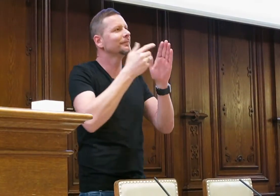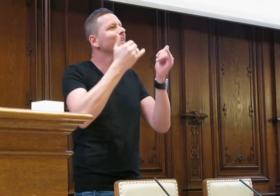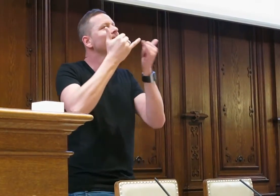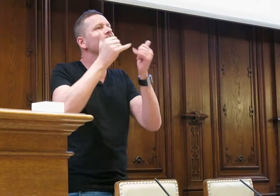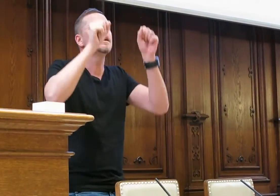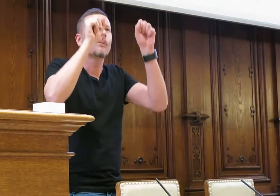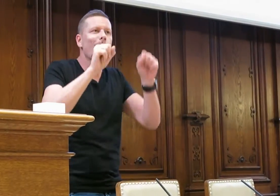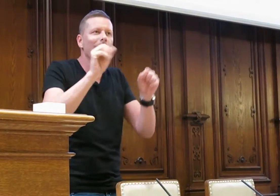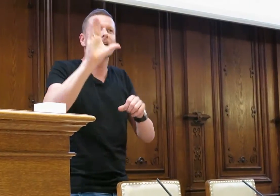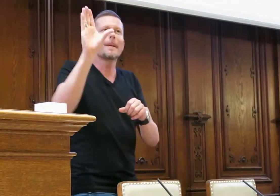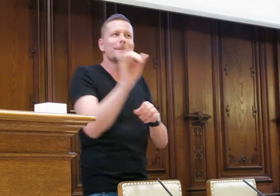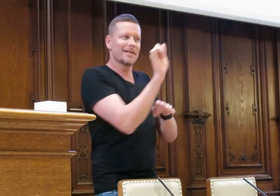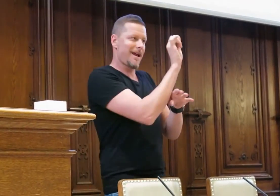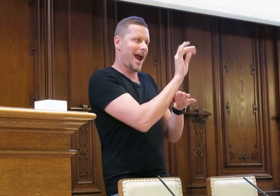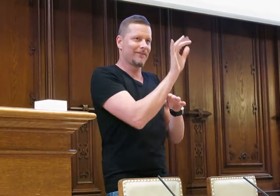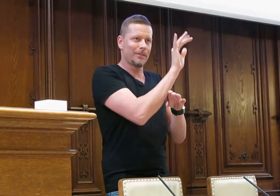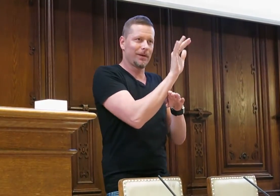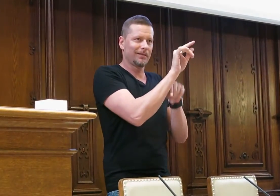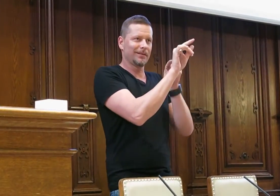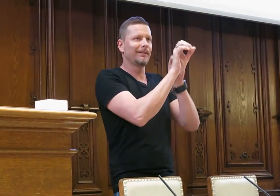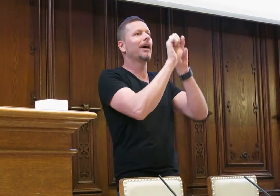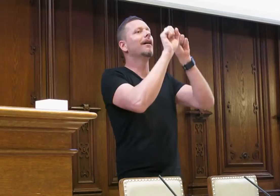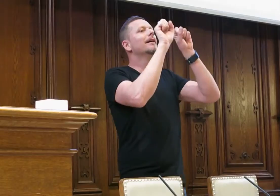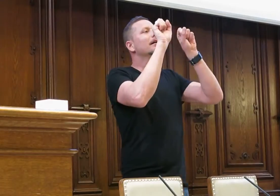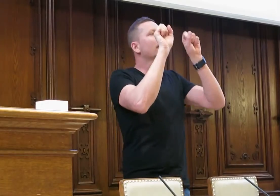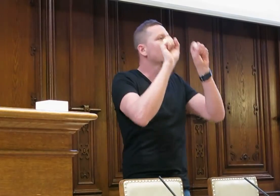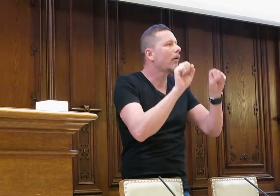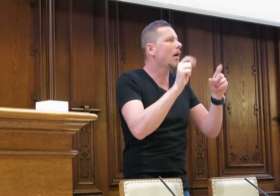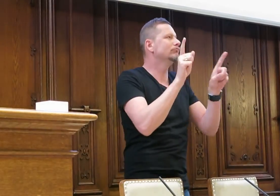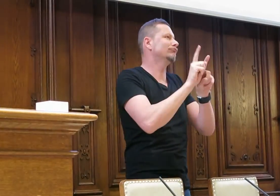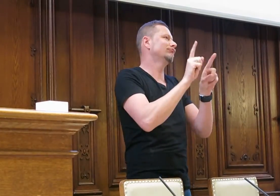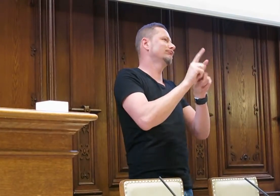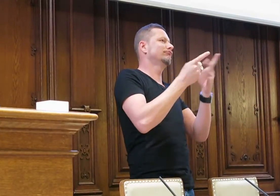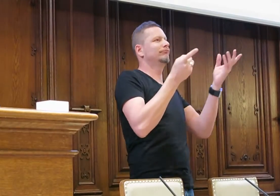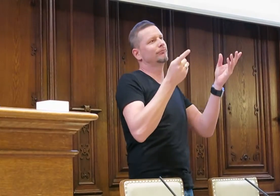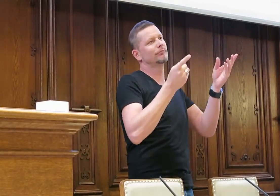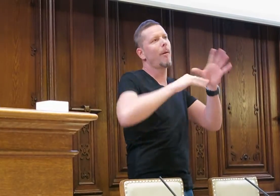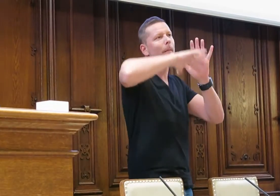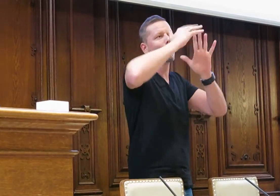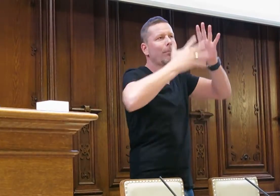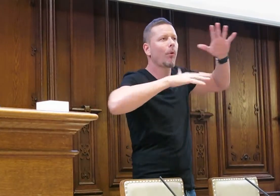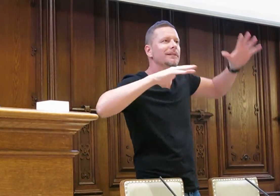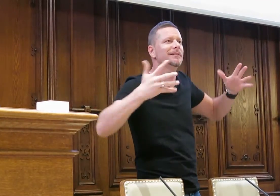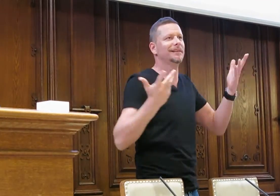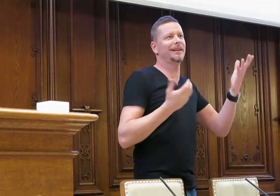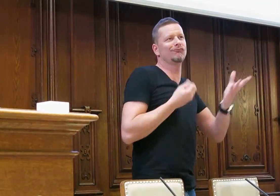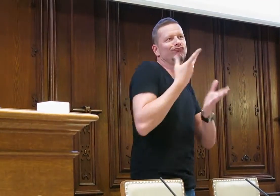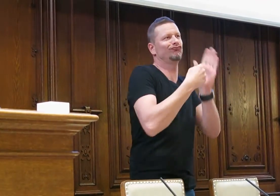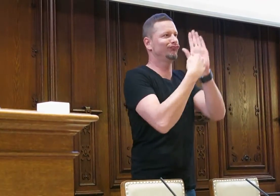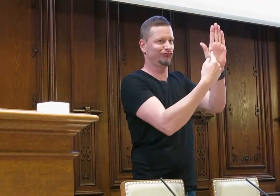dahingehend eine ganz kleine Darbindung zeigen, wie auch hier mit in Gebärdensprache gespielt